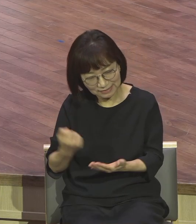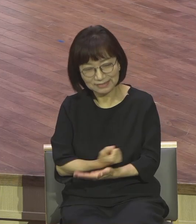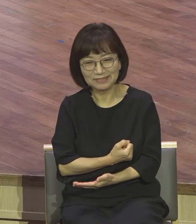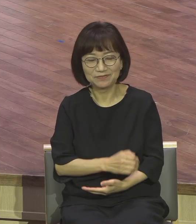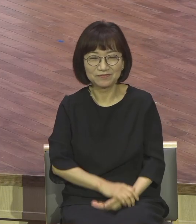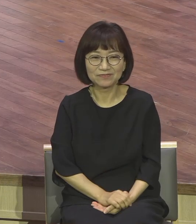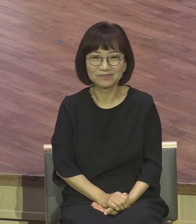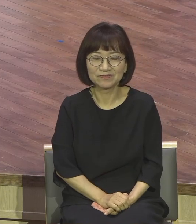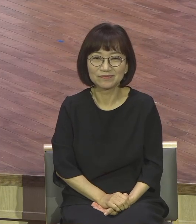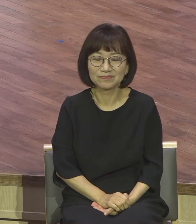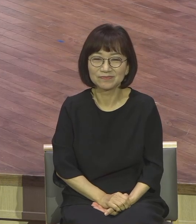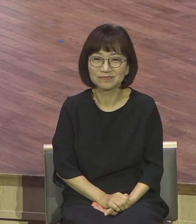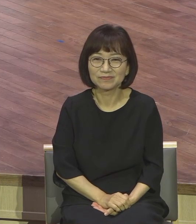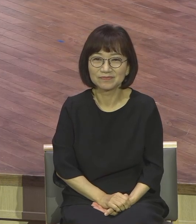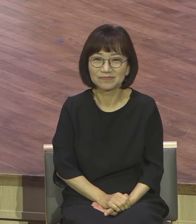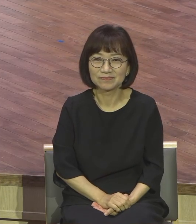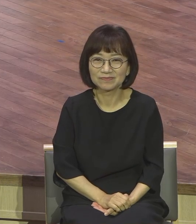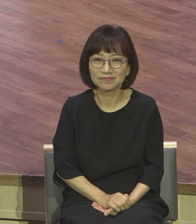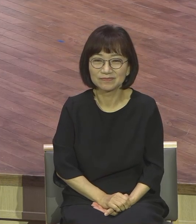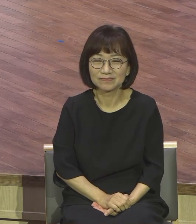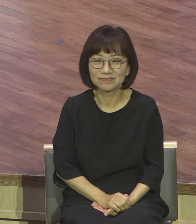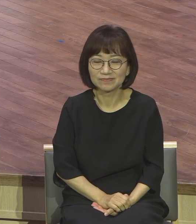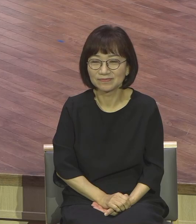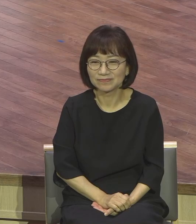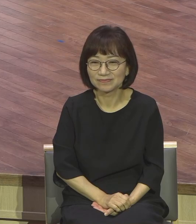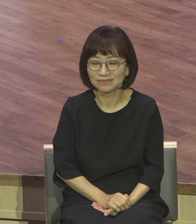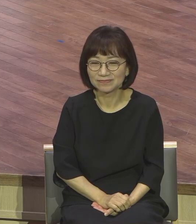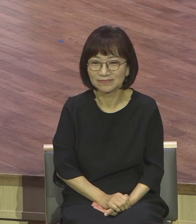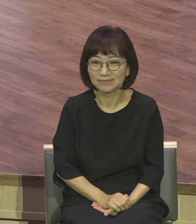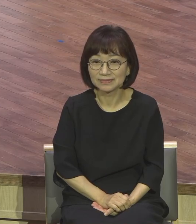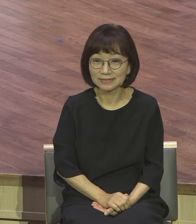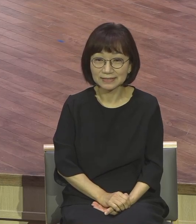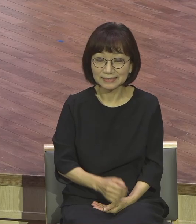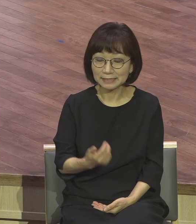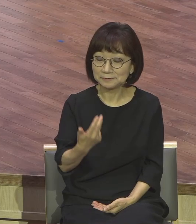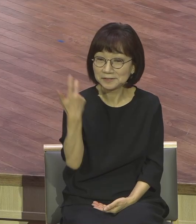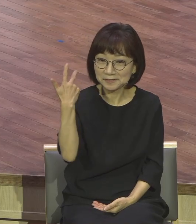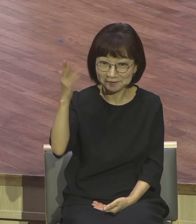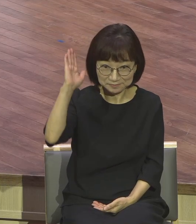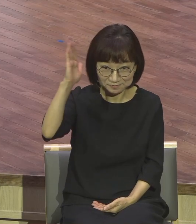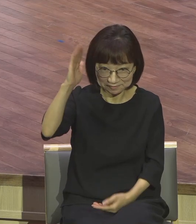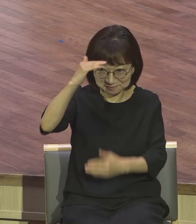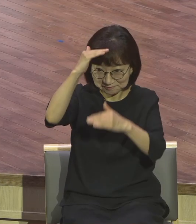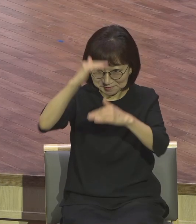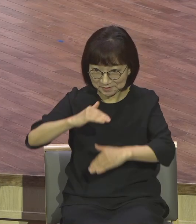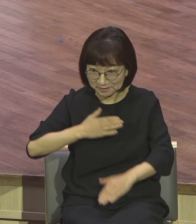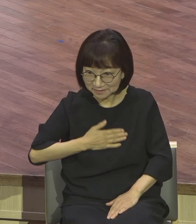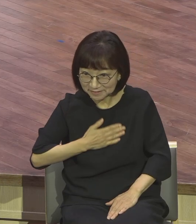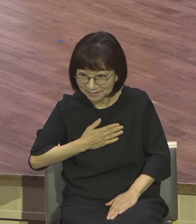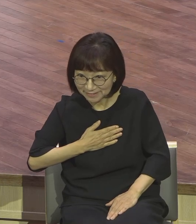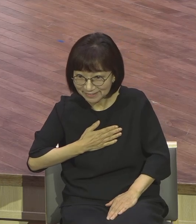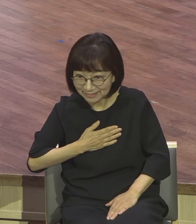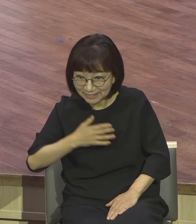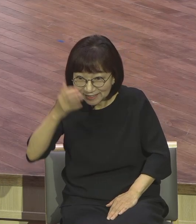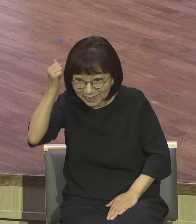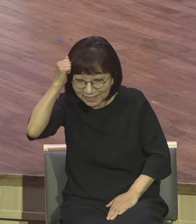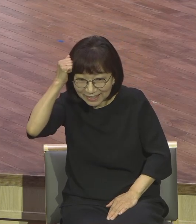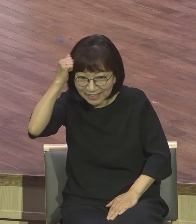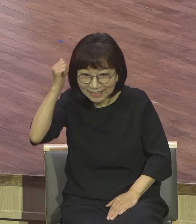영적인 것만 딱 놓쳐. 그렇잖아요 여러분. 지난주 설교 뭐였어요? 내용이 뭐예요? 아는 분은 기도하고